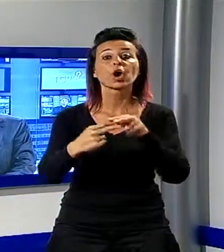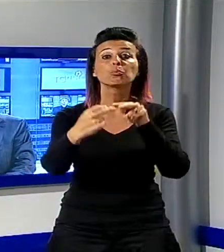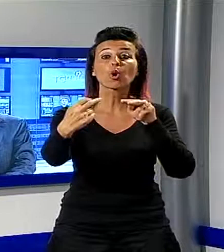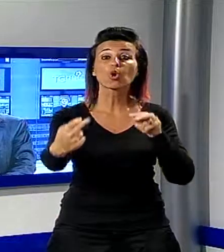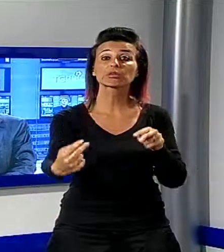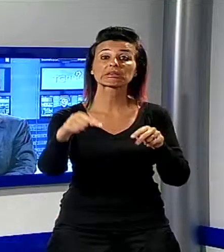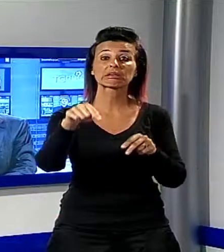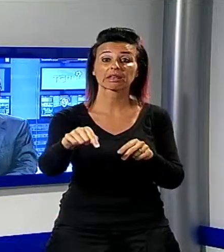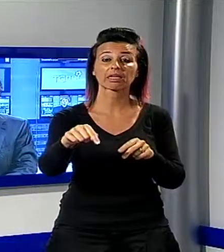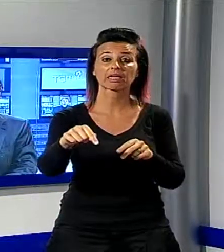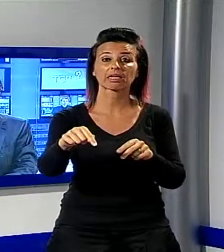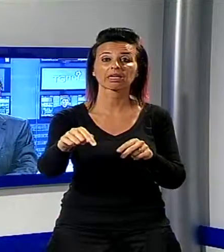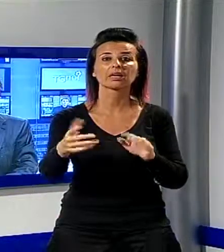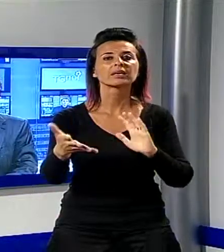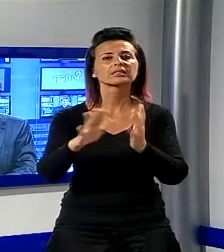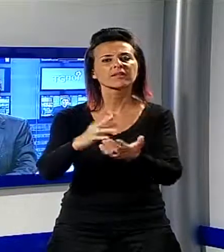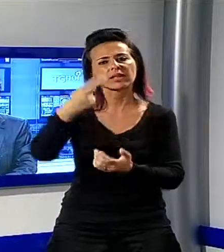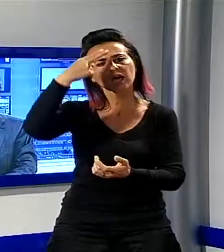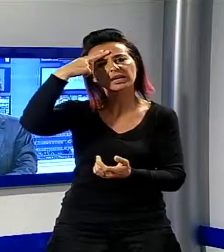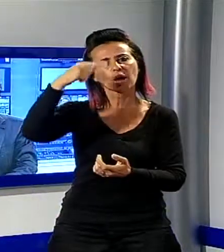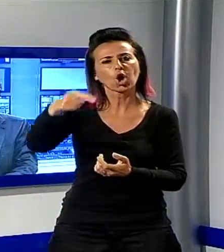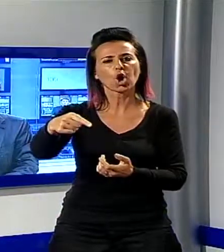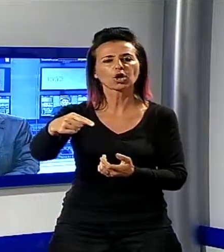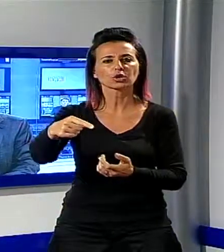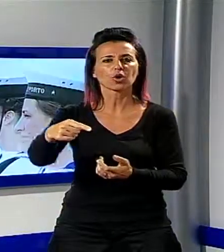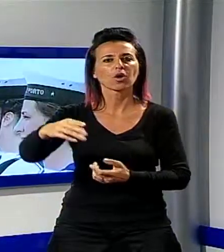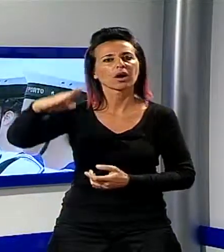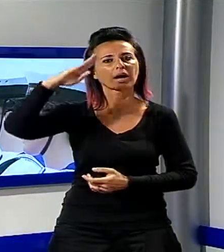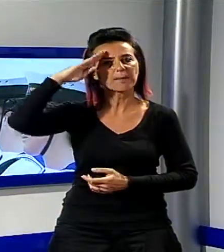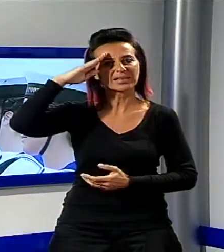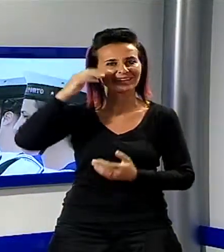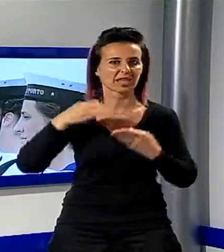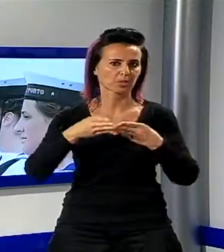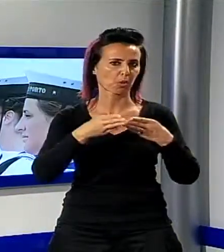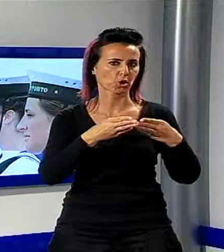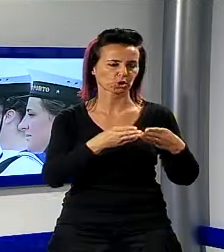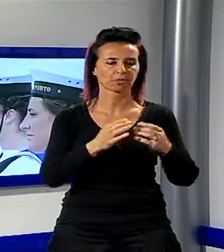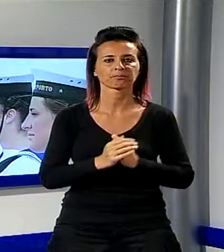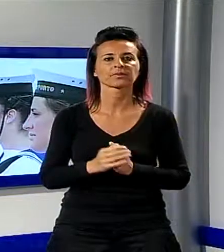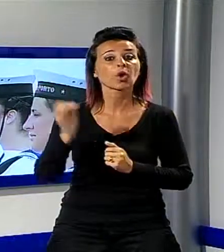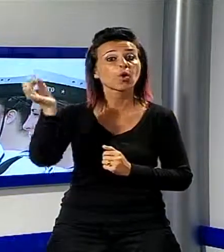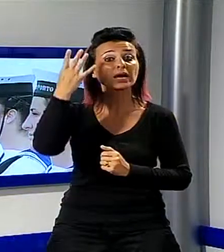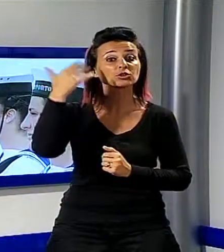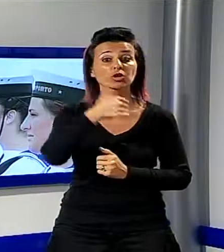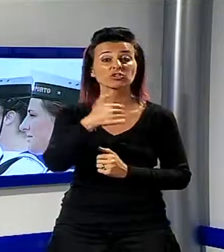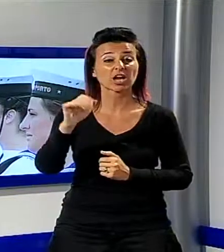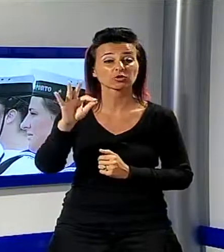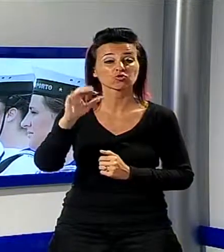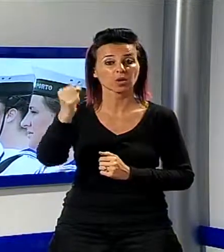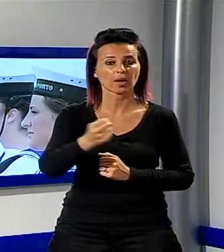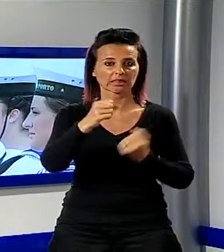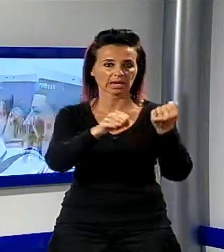di Tonfano è stato intitolato alla Capitaneria di Porto. In occasione del 150esimo anniversario di